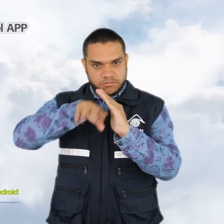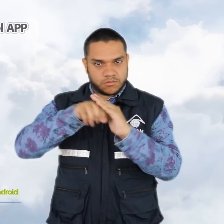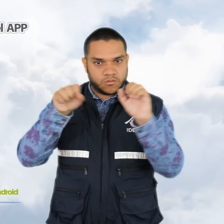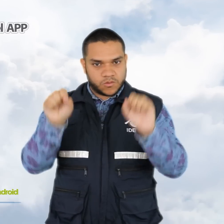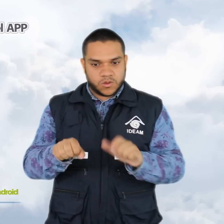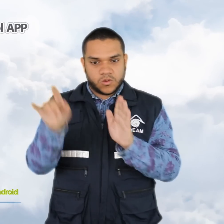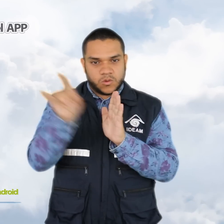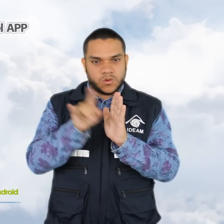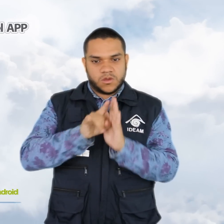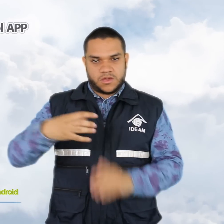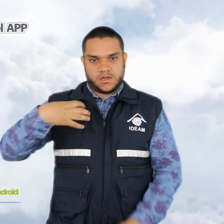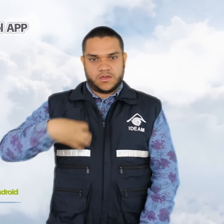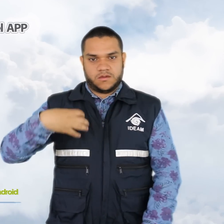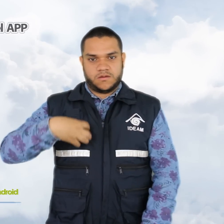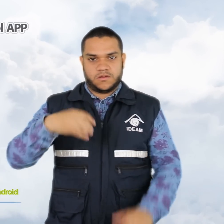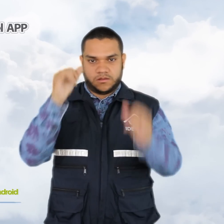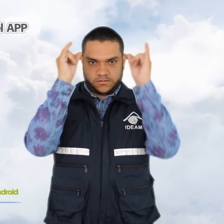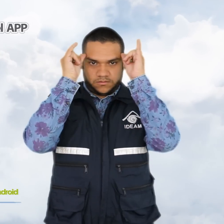para dispositivos iPhone y Android.